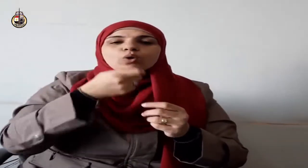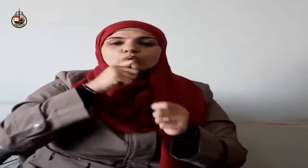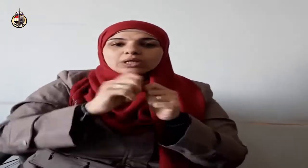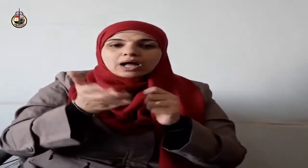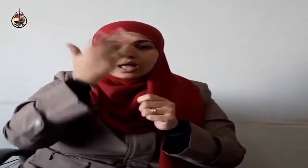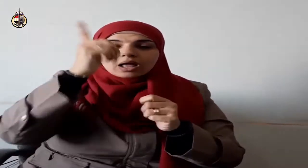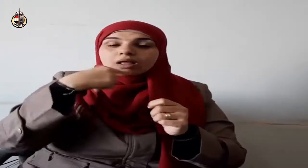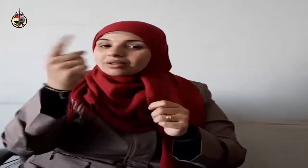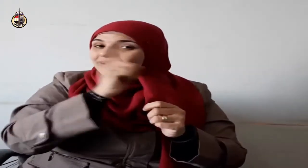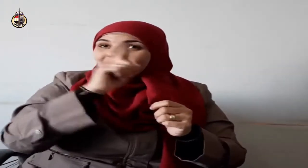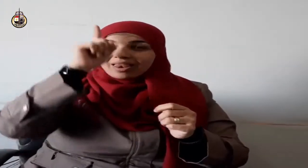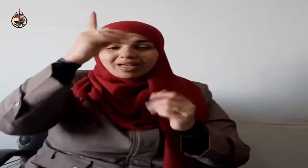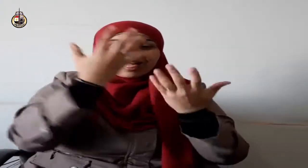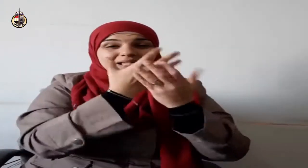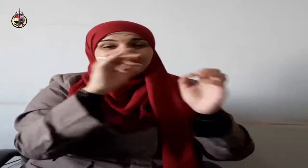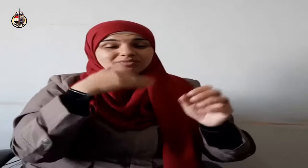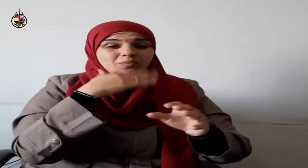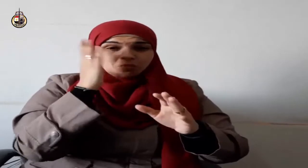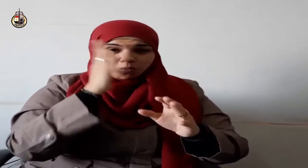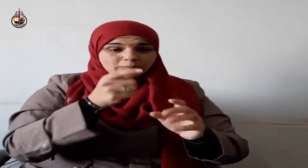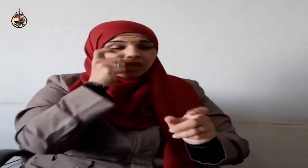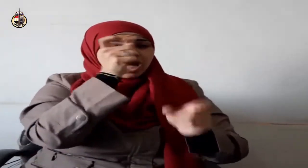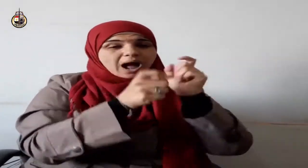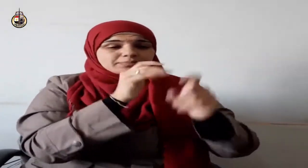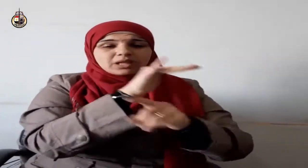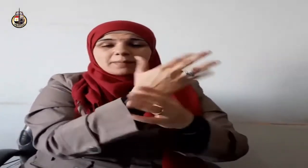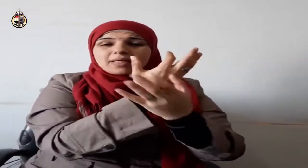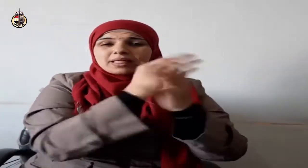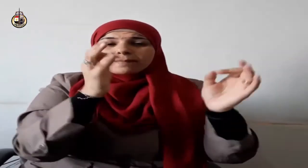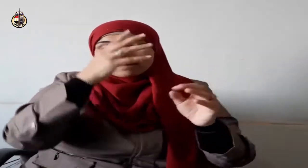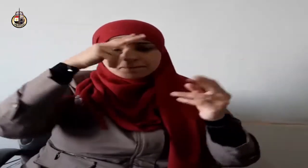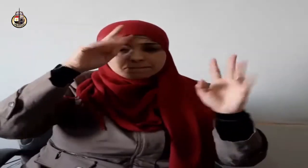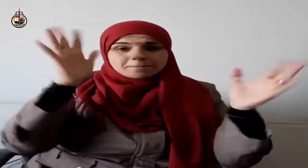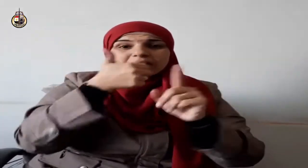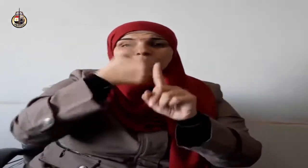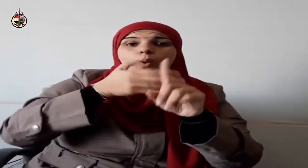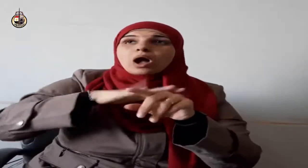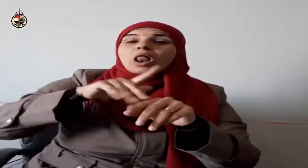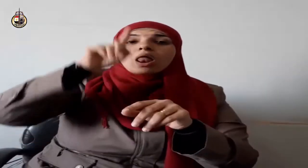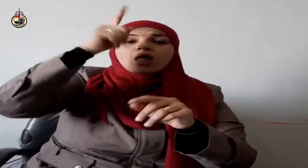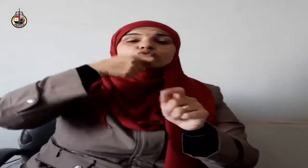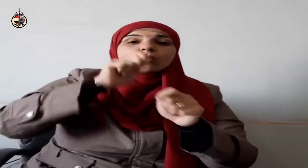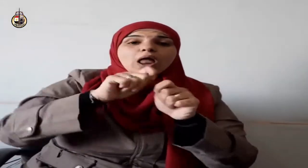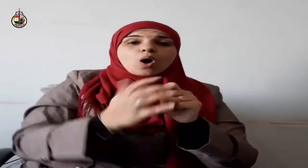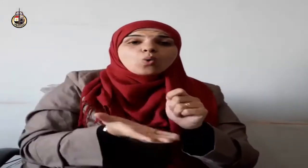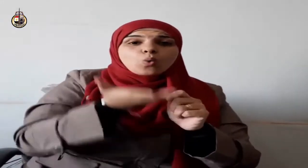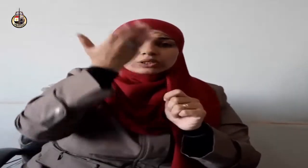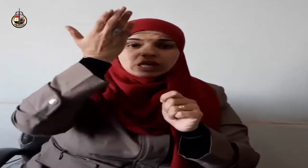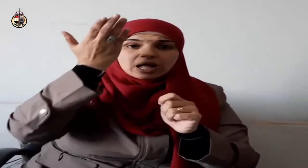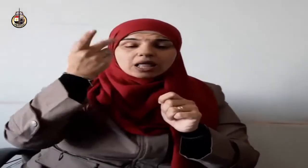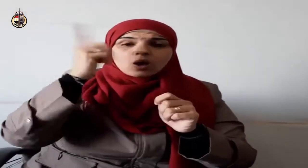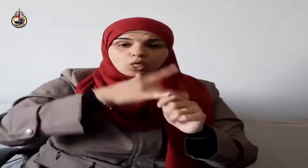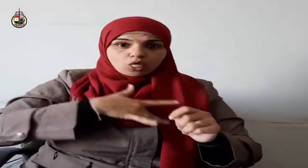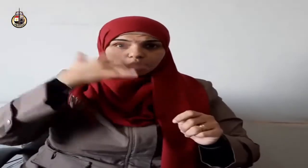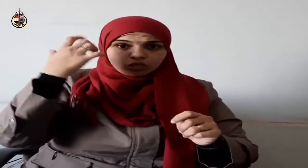وقال سبحانه ومن يتوكل على الله فهو حسبه